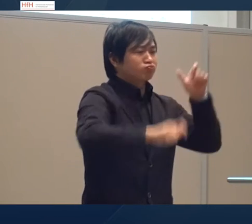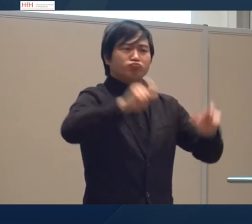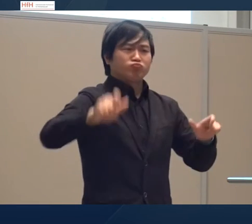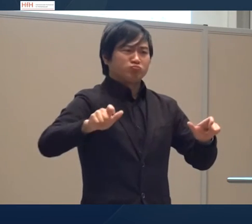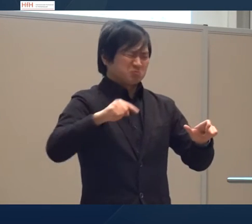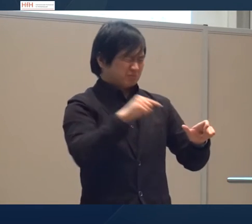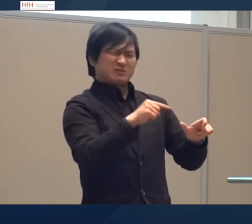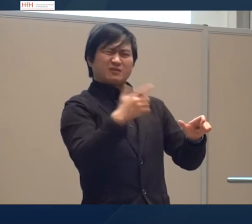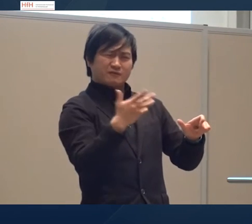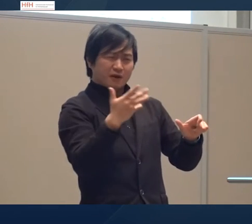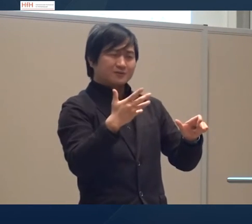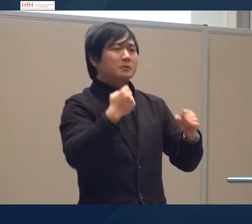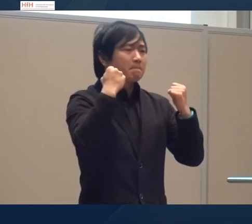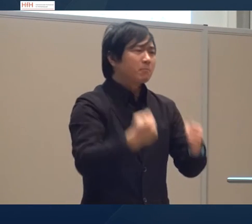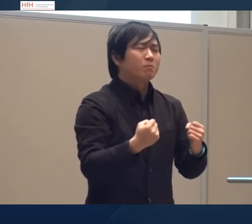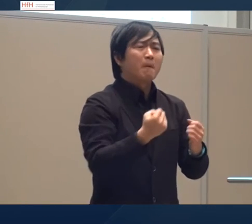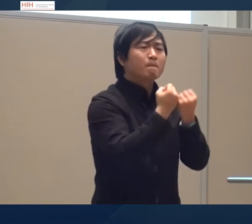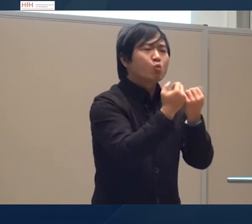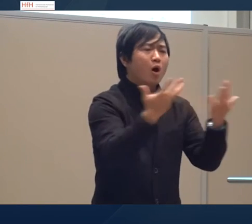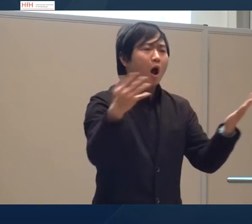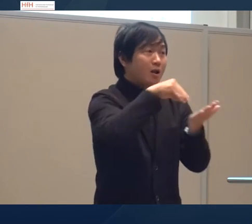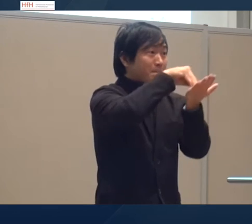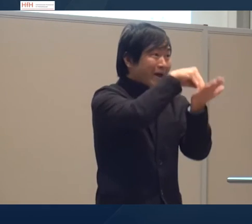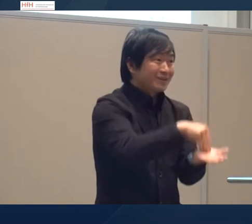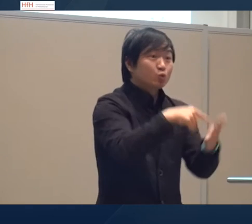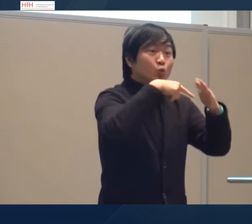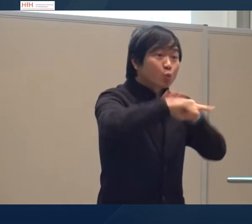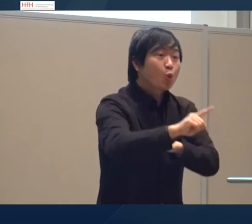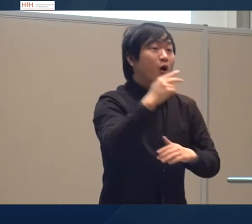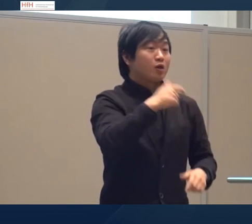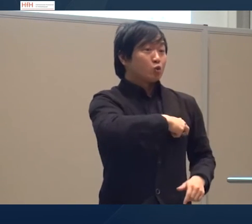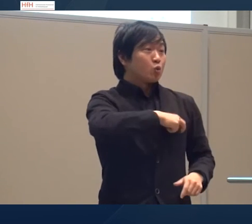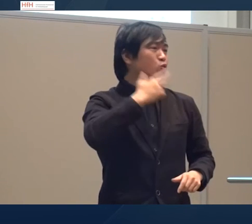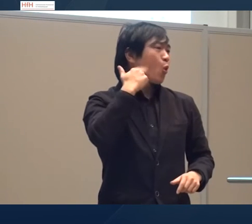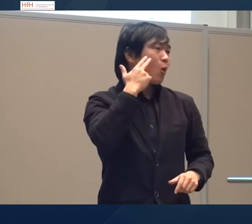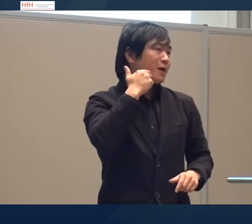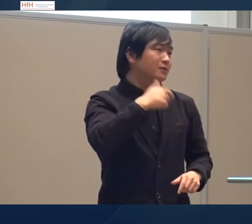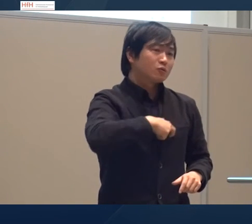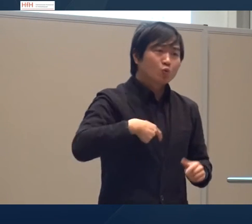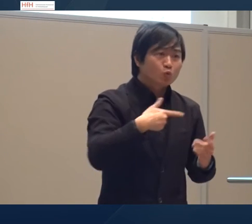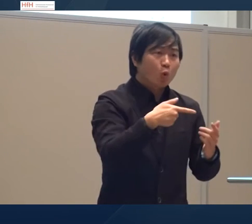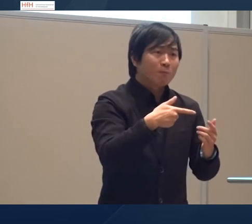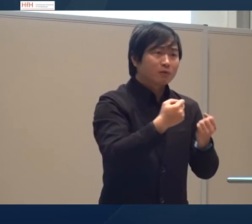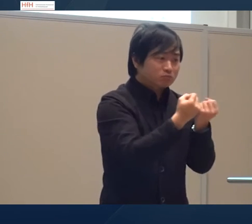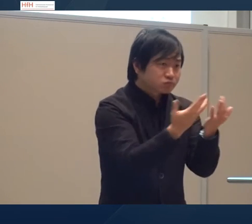angezeigt das bedeutet eine ganz starke pluralisierung dadurch dass das Nomen mehrfach genannt wird